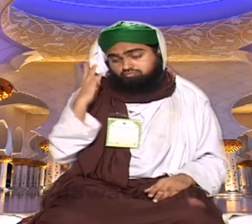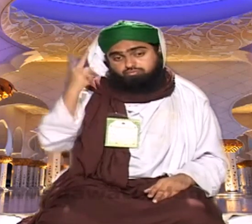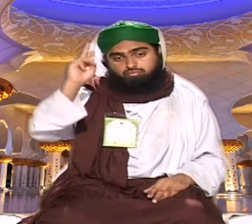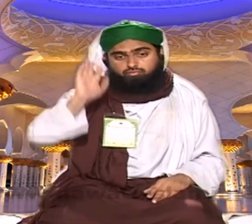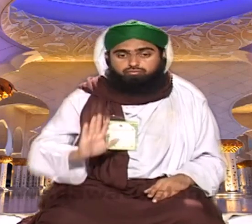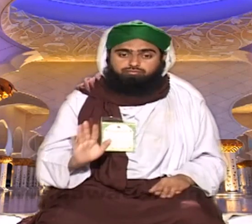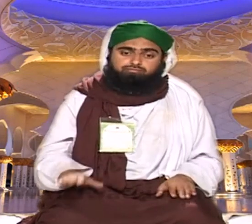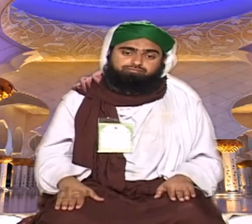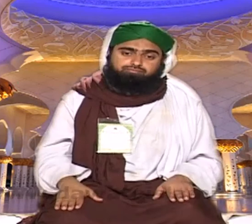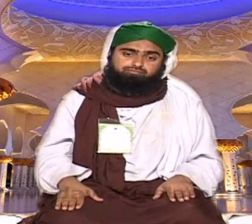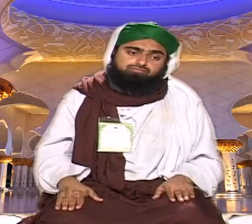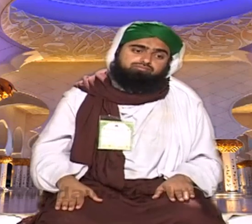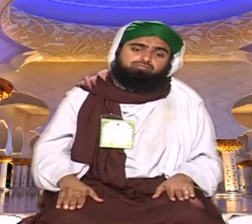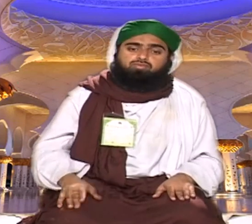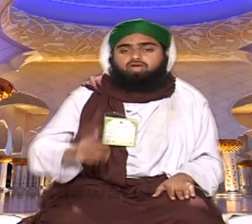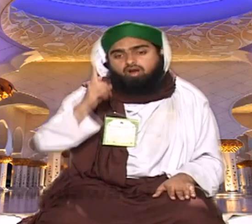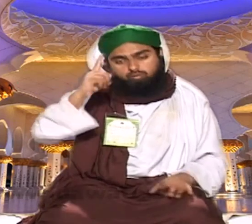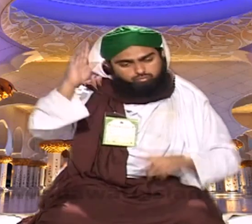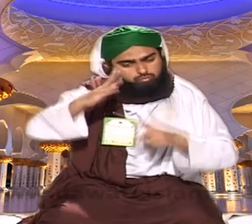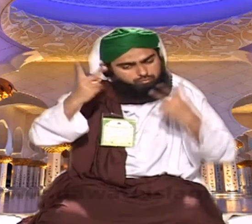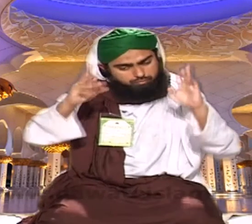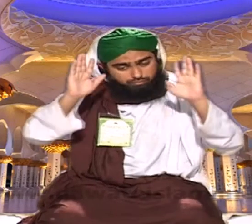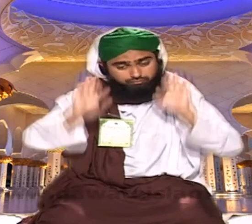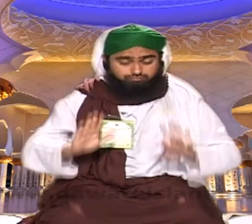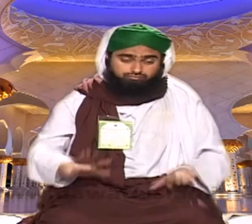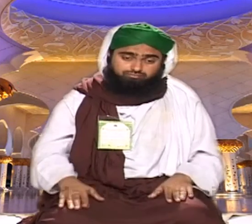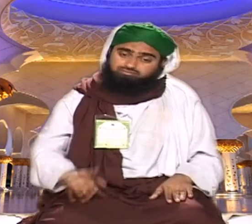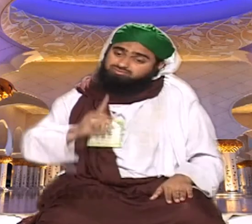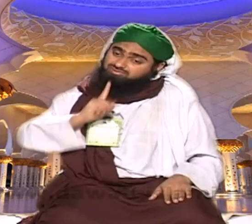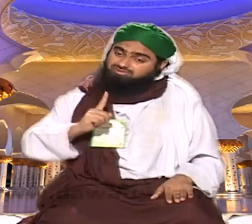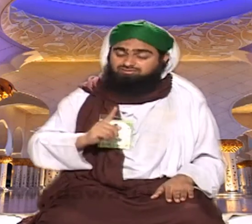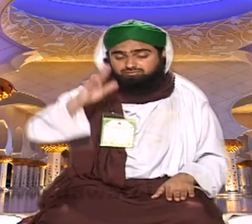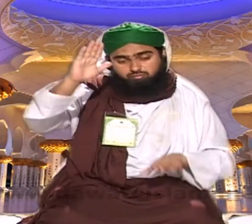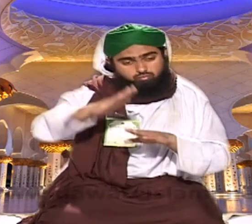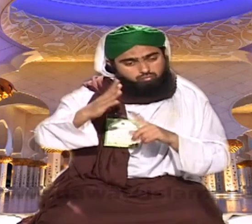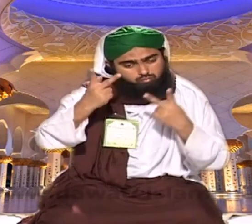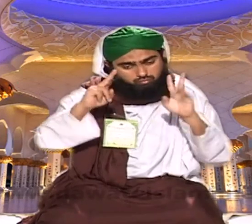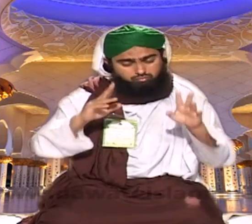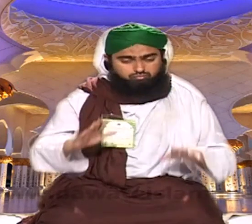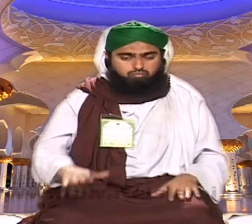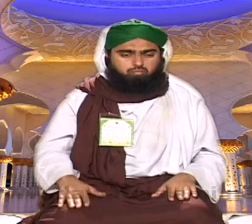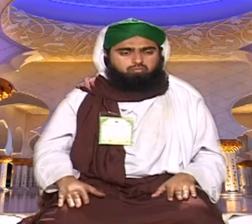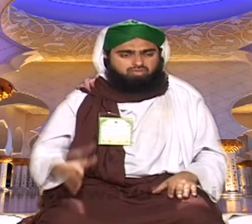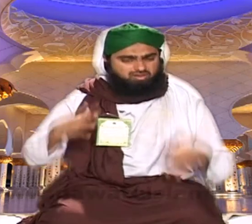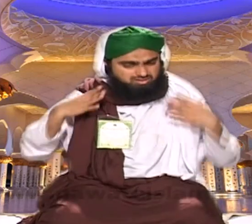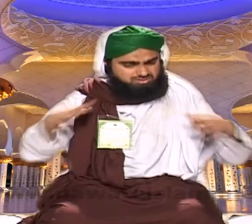کو پورا کمرے میں ہمیں اتنا جرد ثواب ملتا ہے اللہ تعالیٰ نے کتنی رحمت ہے رحمت ہی رحمت